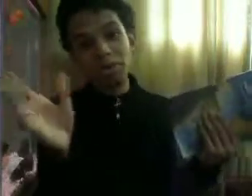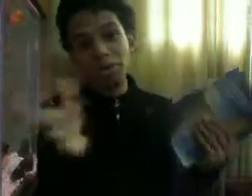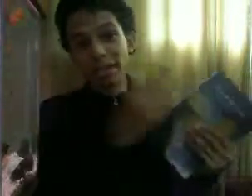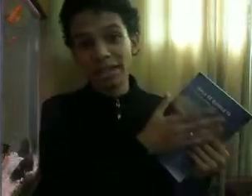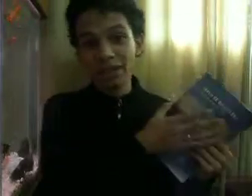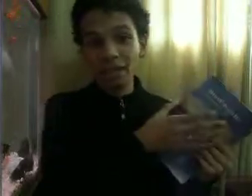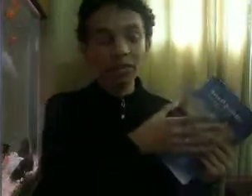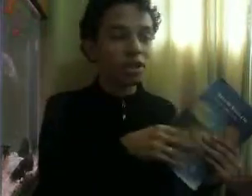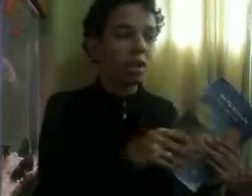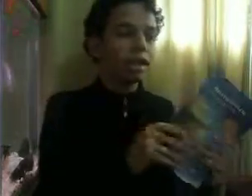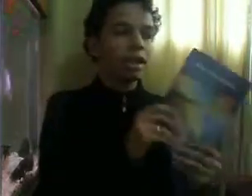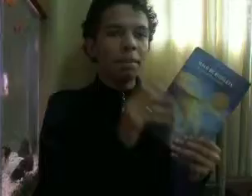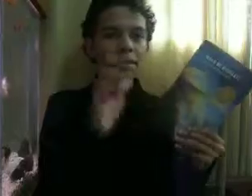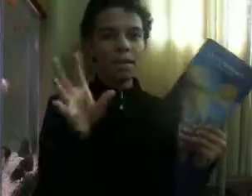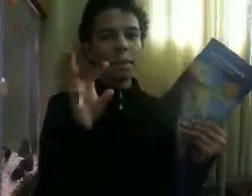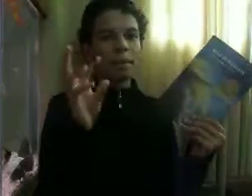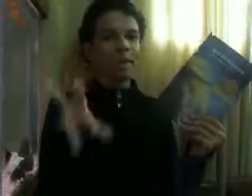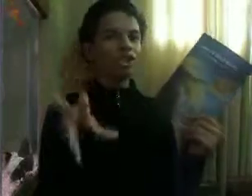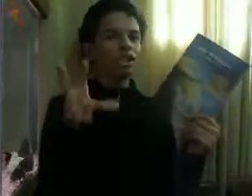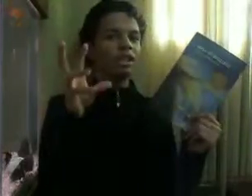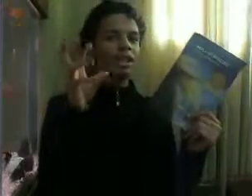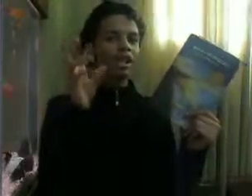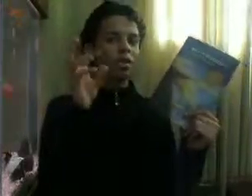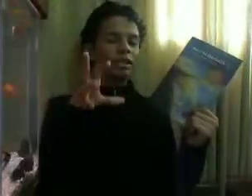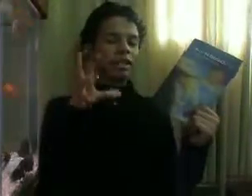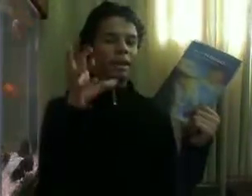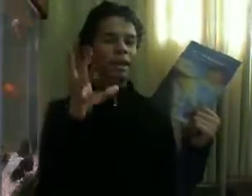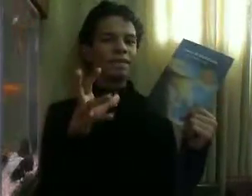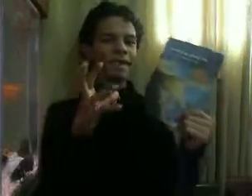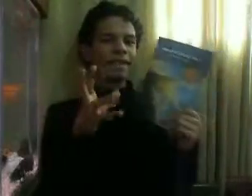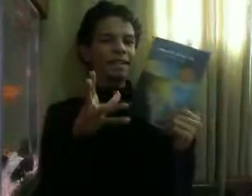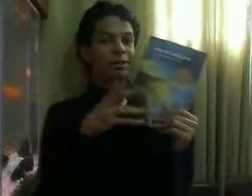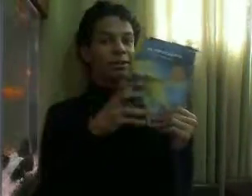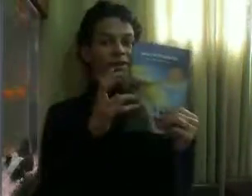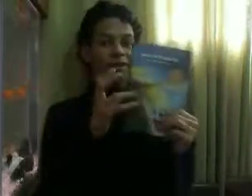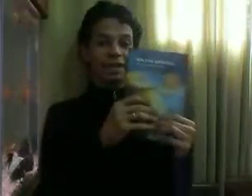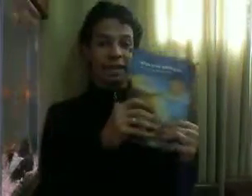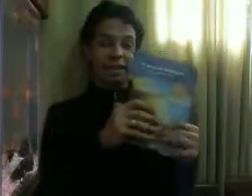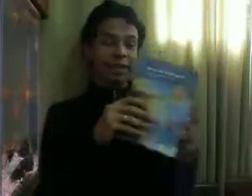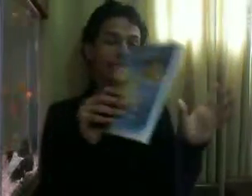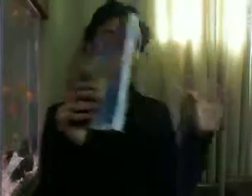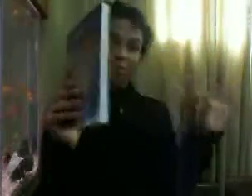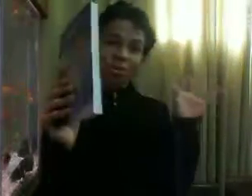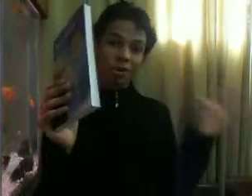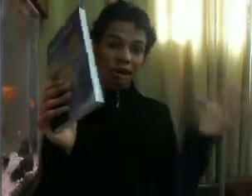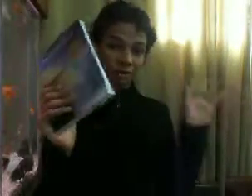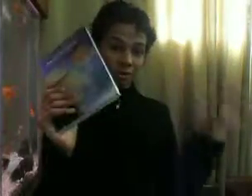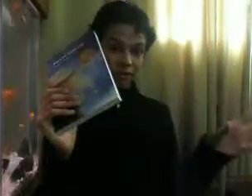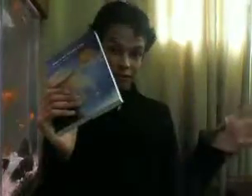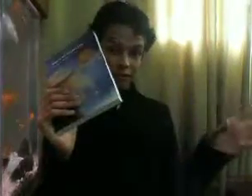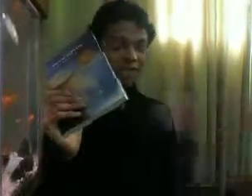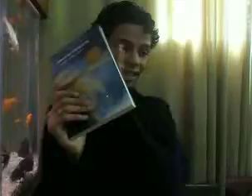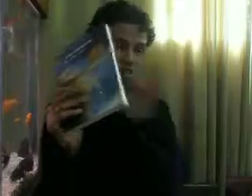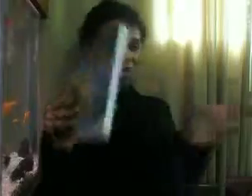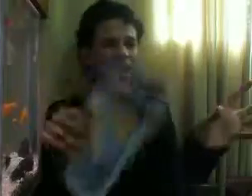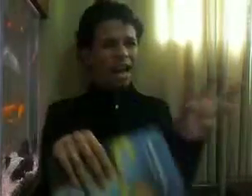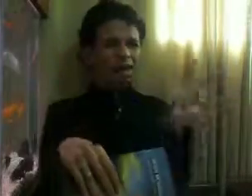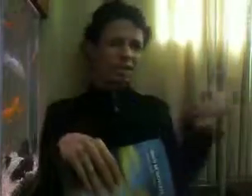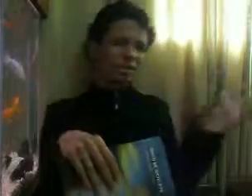coisas que não tem no filme Principalmente a coisa que é mais bacana no livro inteiro, eles não colocaram no filme Quer dizer, eles colocaram, mas